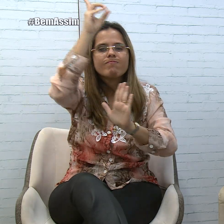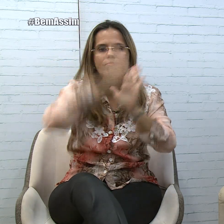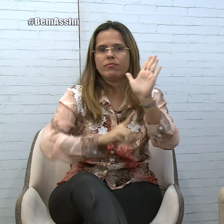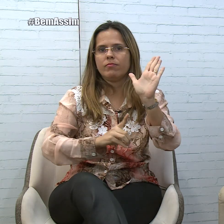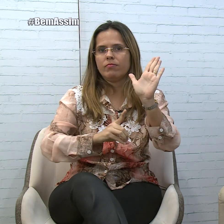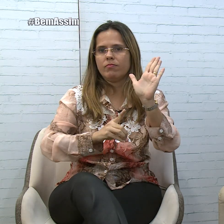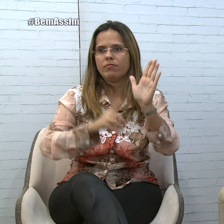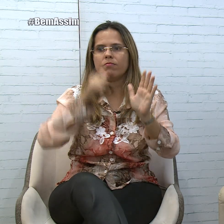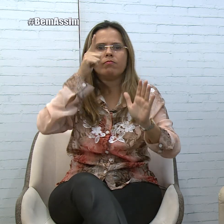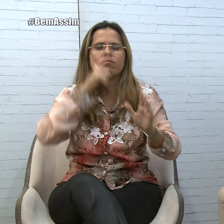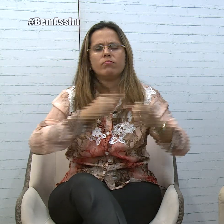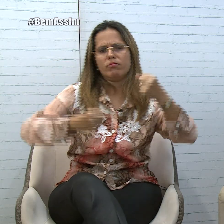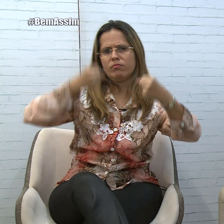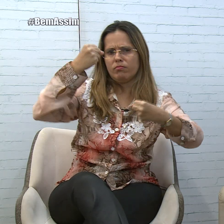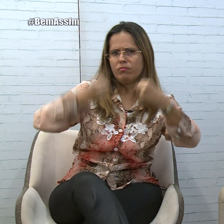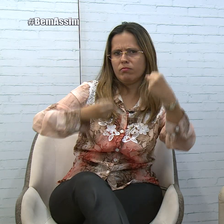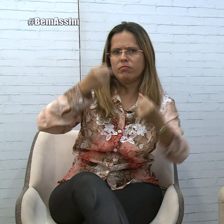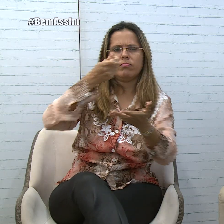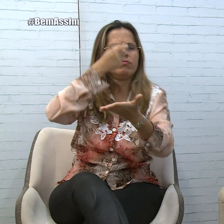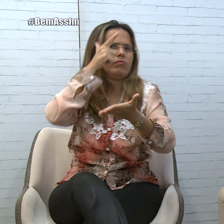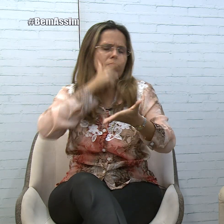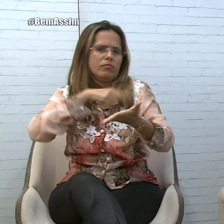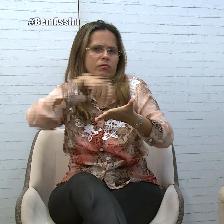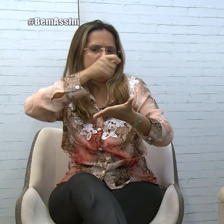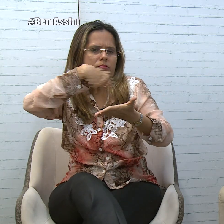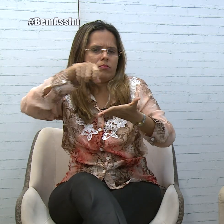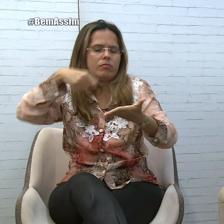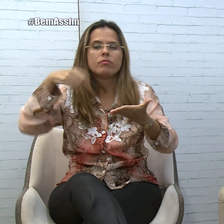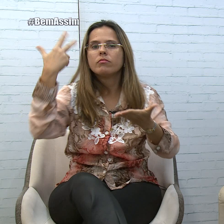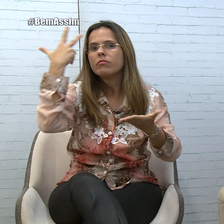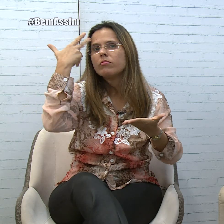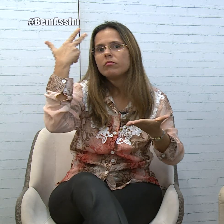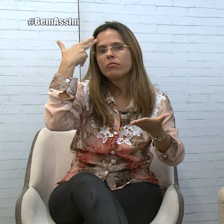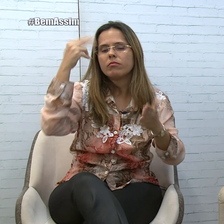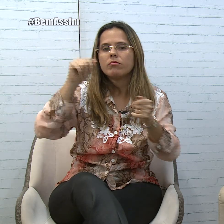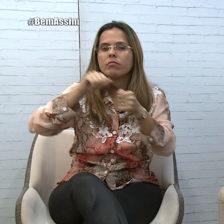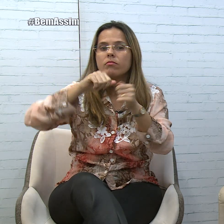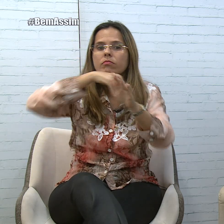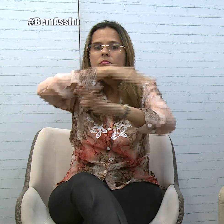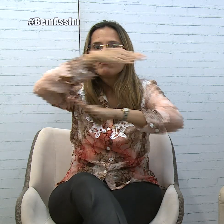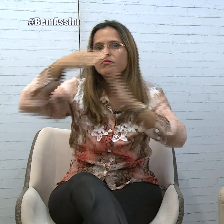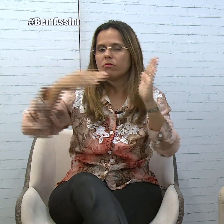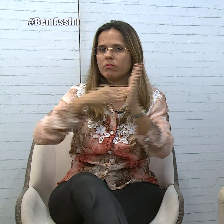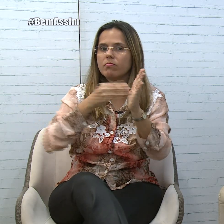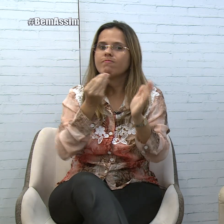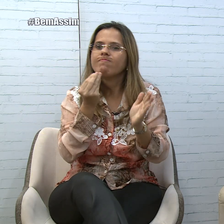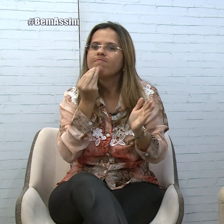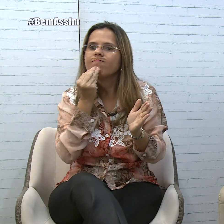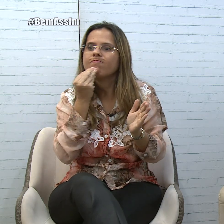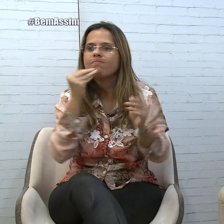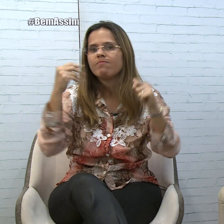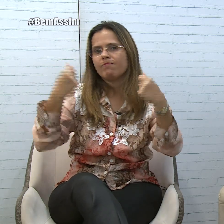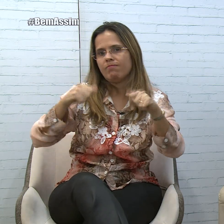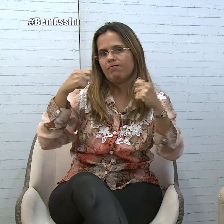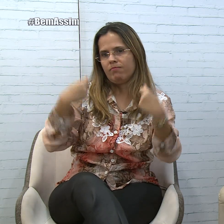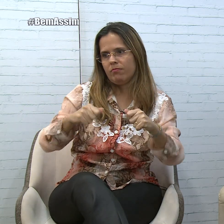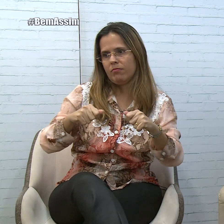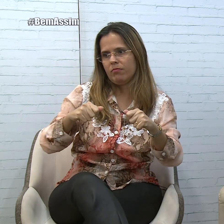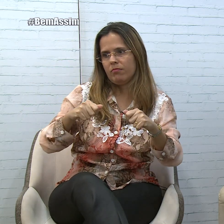consegue dirigir, ele consegue escrever, ele consegue fazer tudo. E a gente tem que dar oportunidade. E lá na Uninação, a gente está tendo um